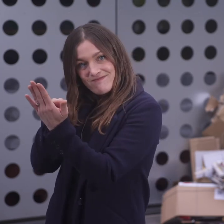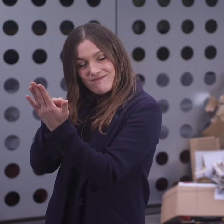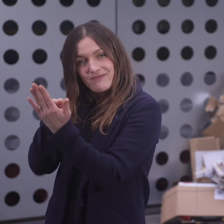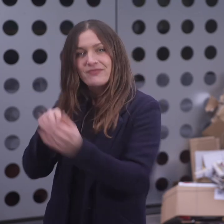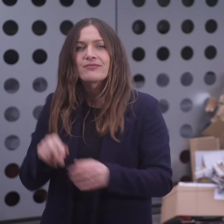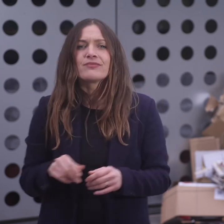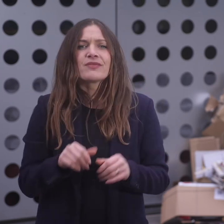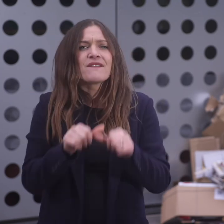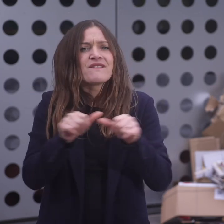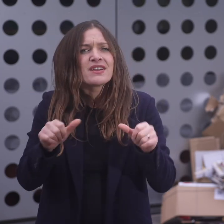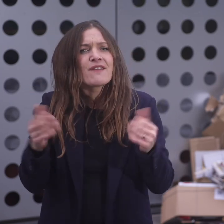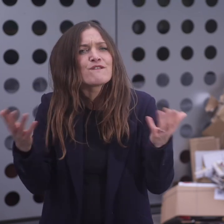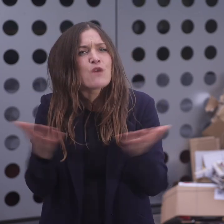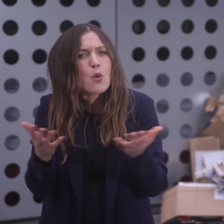diesbezüglich Entsorgungskalender.